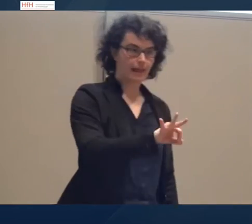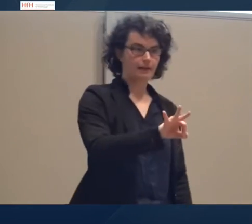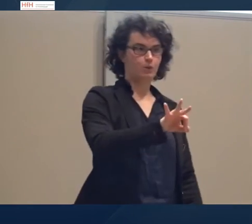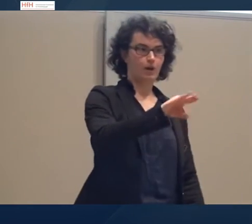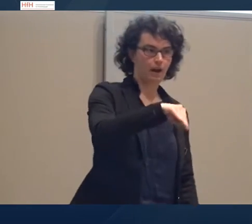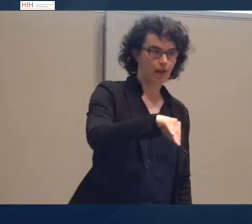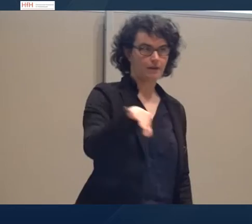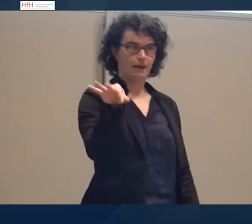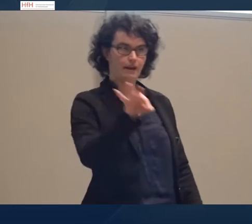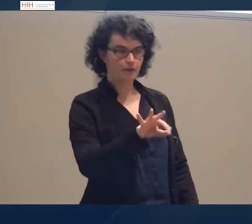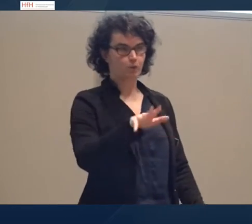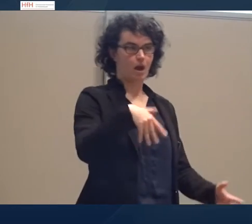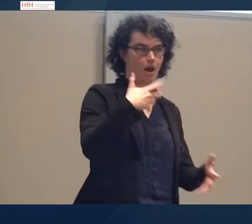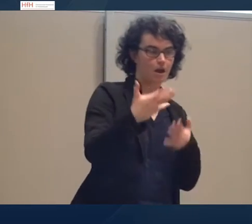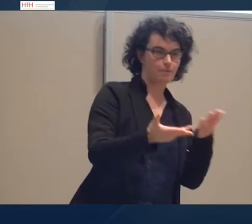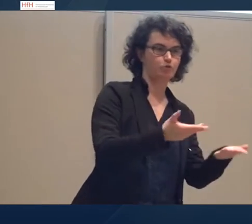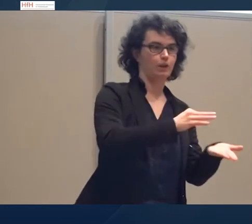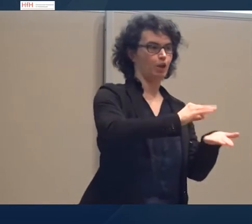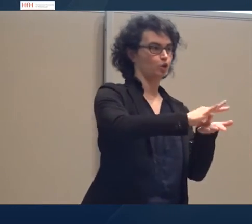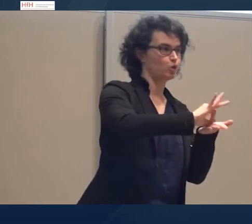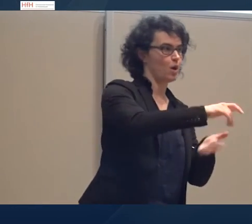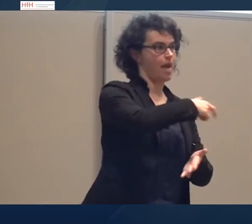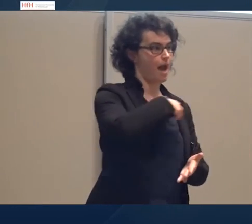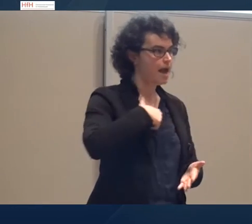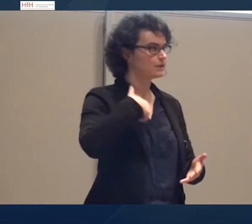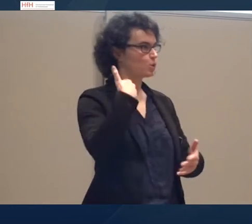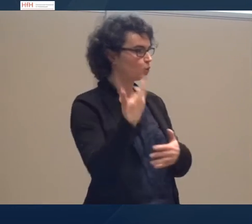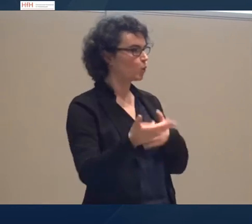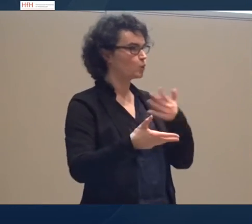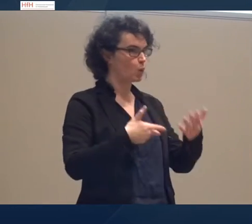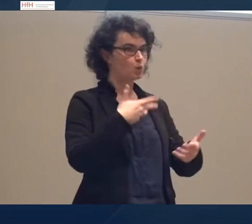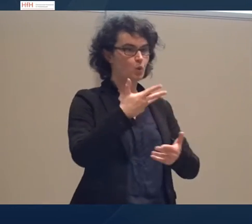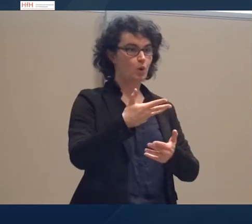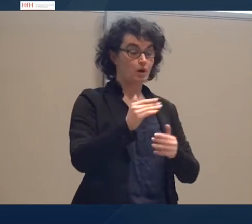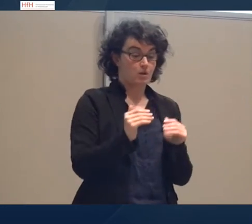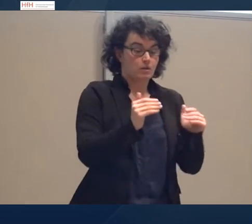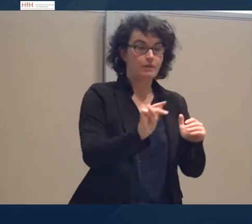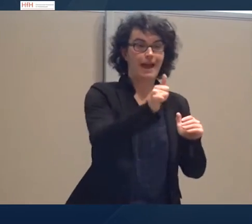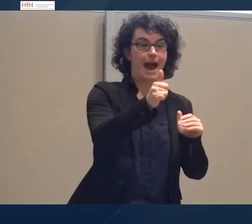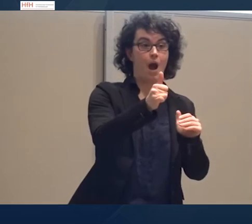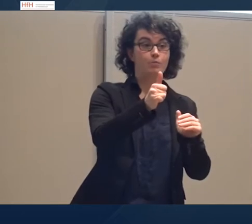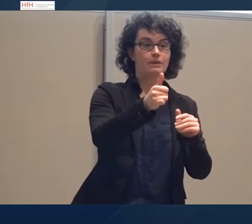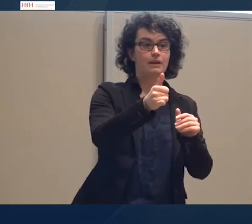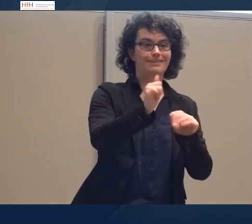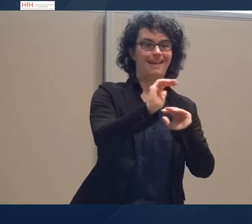Einleitung wäre zum Beispiel der Name der Schule. Im Hauptteil haben wir eine schöne Gliederung von W-Fragen.